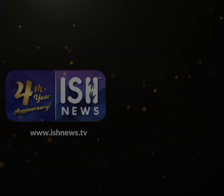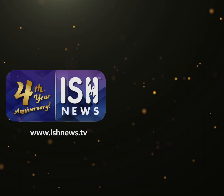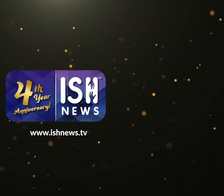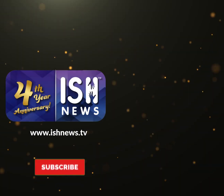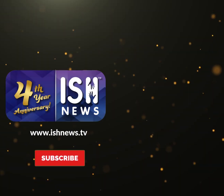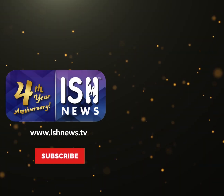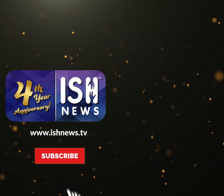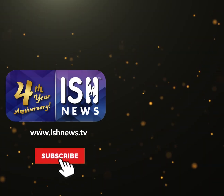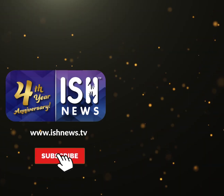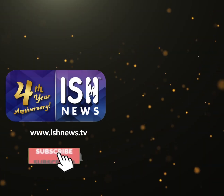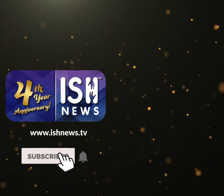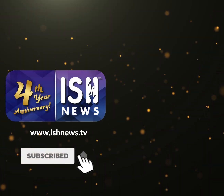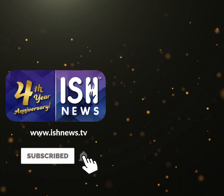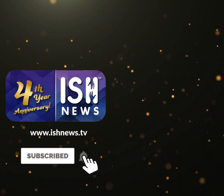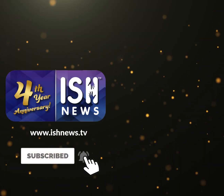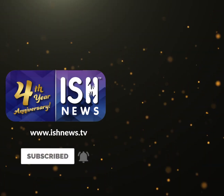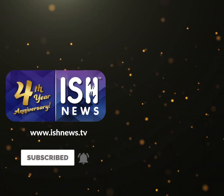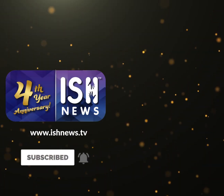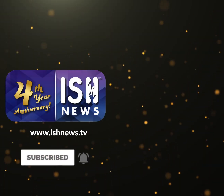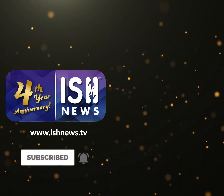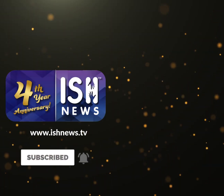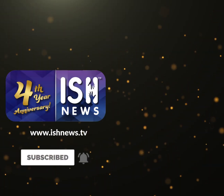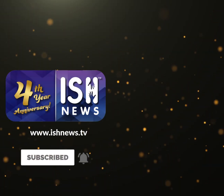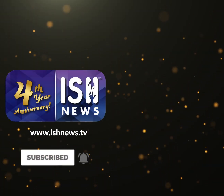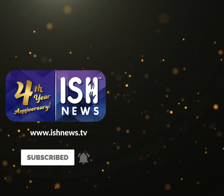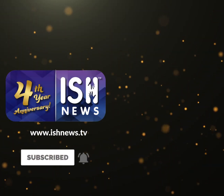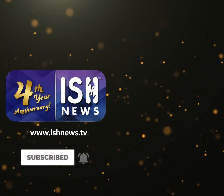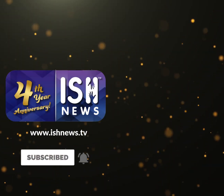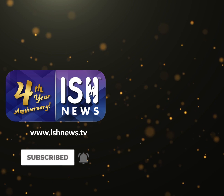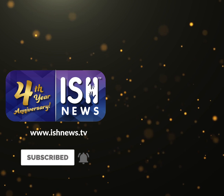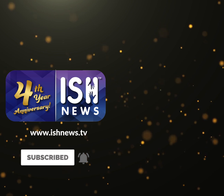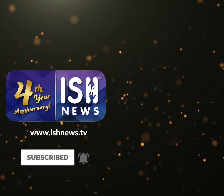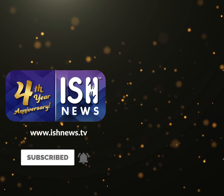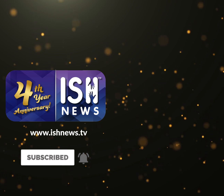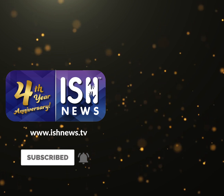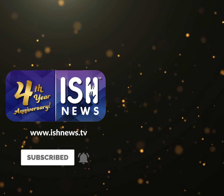बटार कि जाया है। झाल